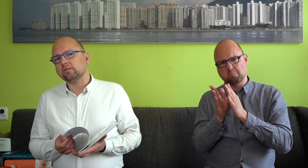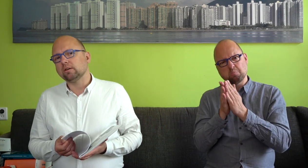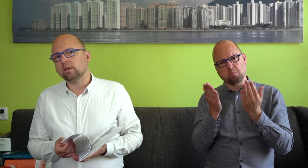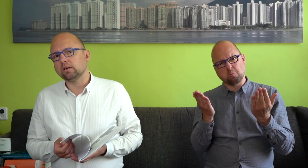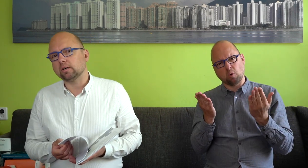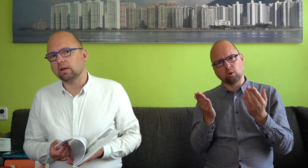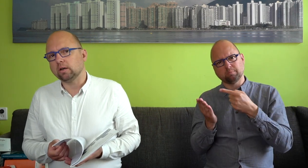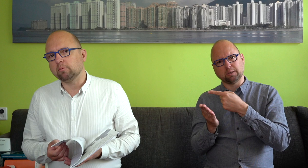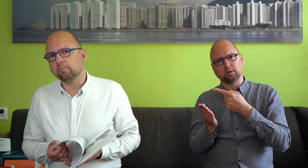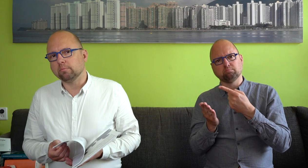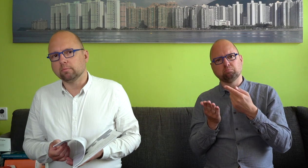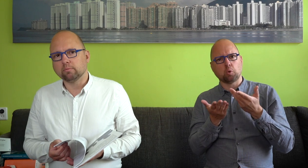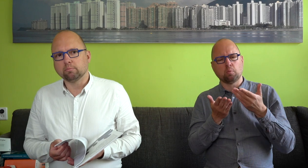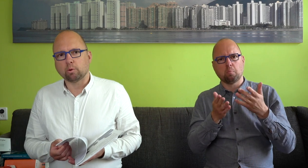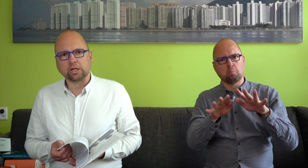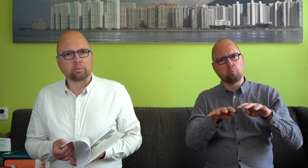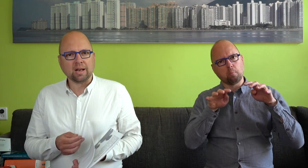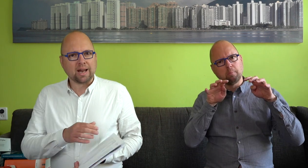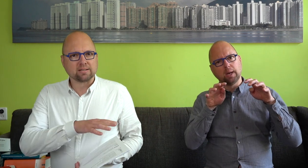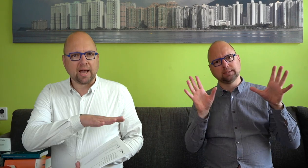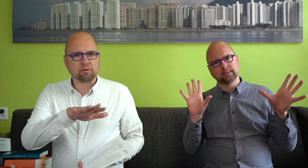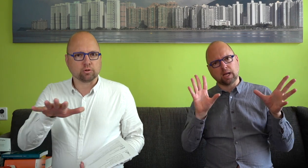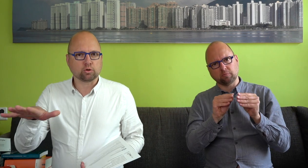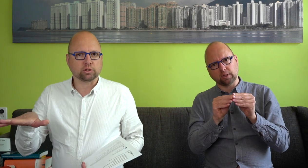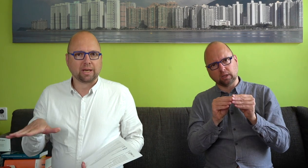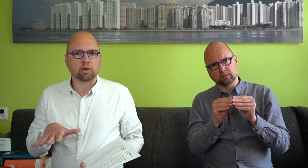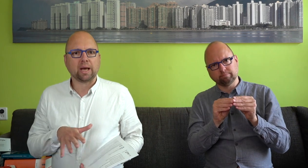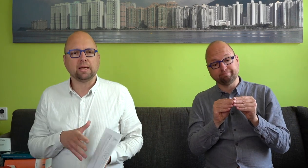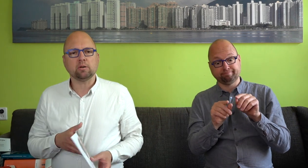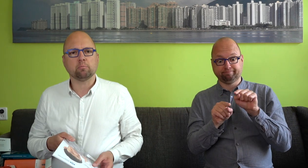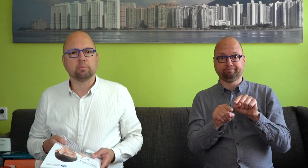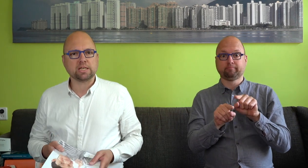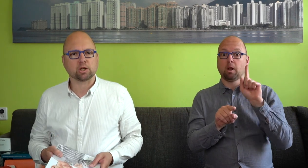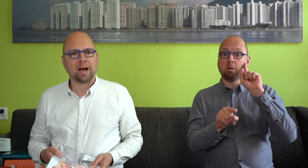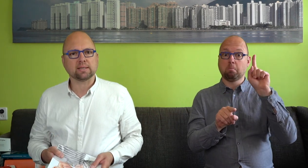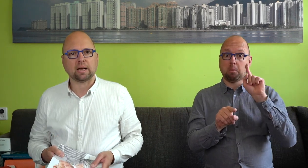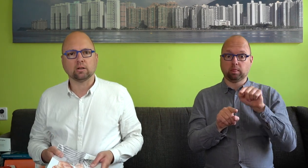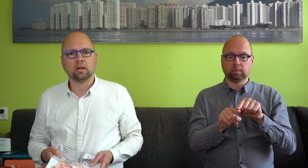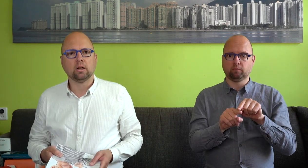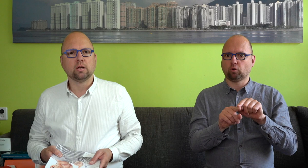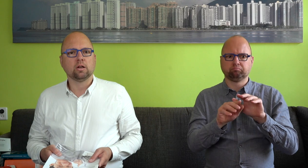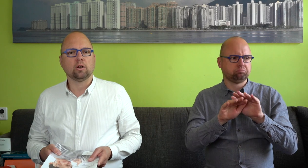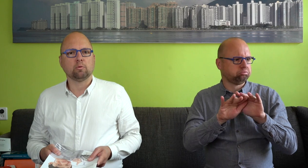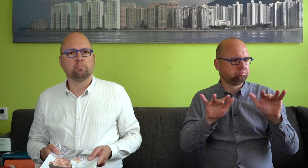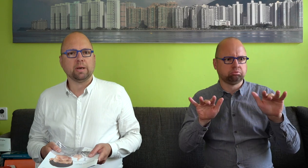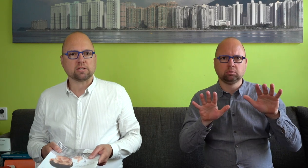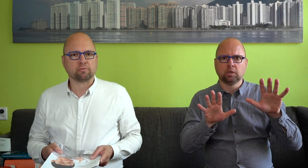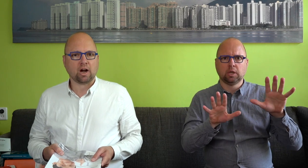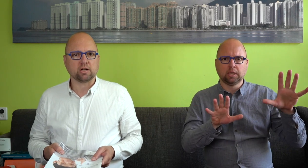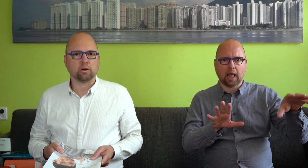probeert op allerlei terreinen van de Schotse maatschappij Britse gebarentaal beter te verankeren,